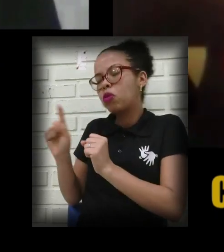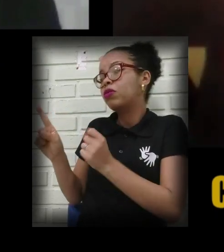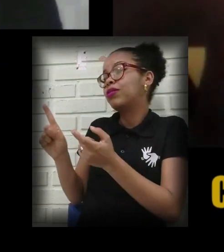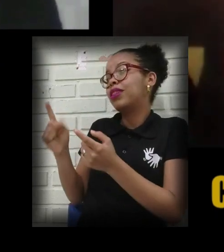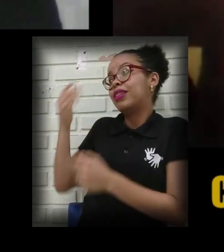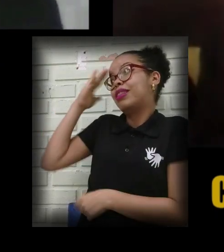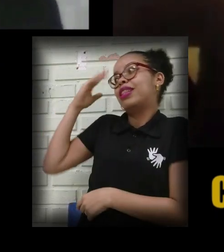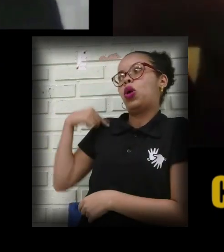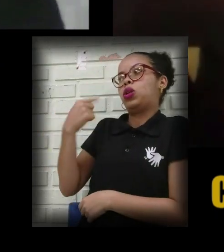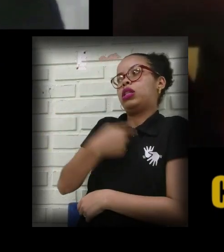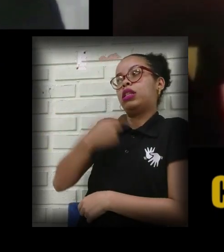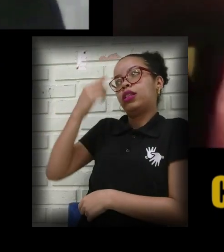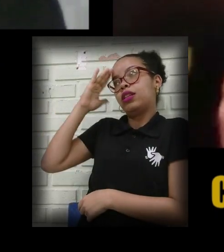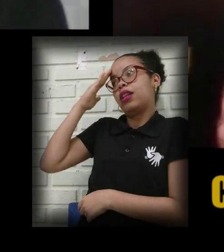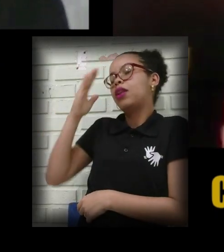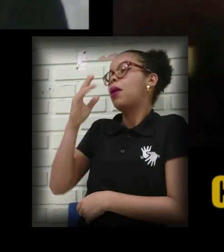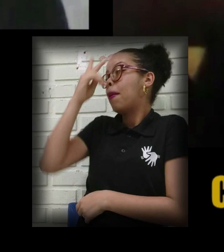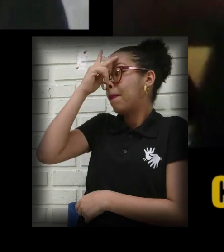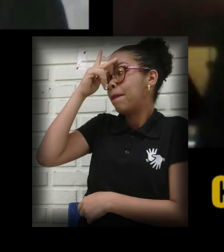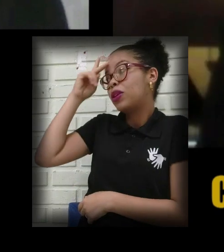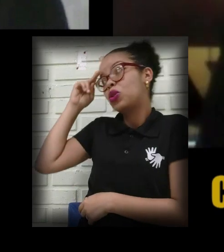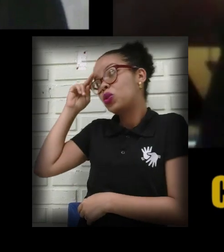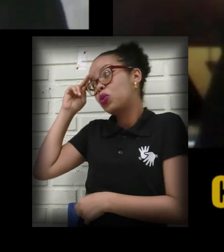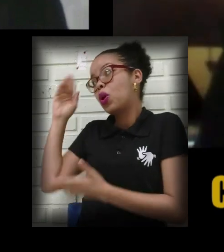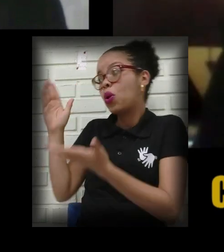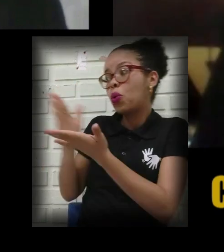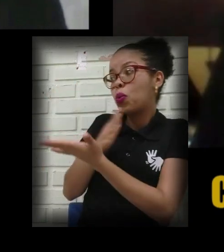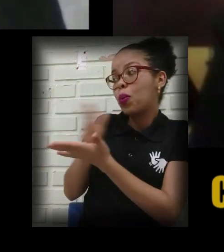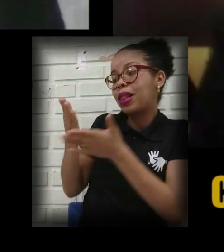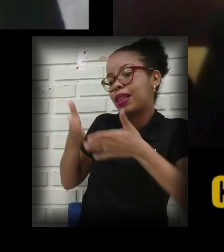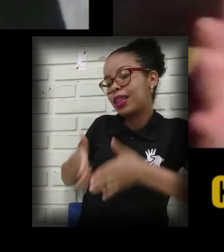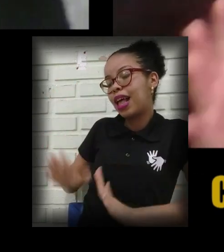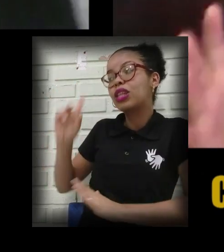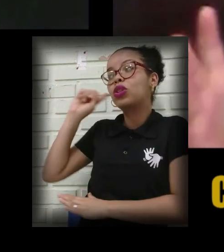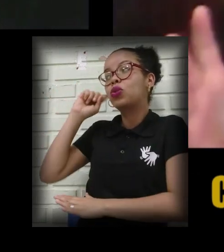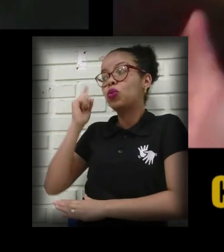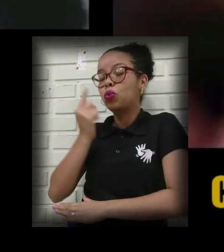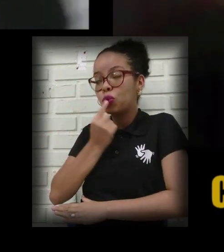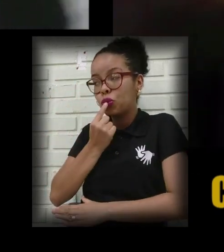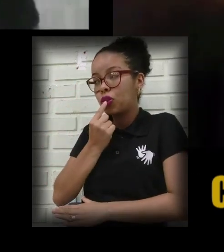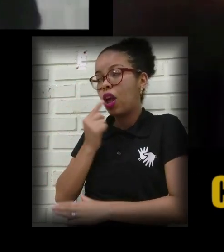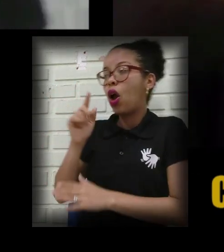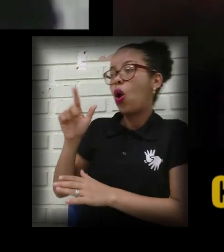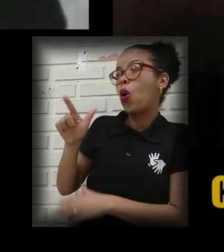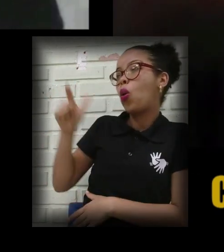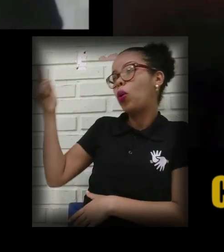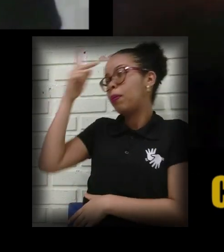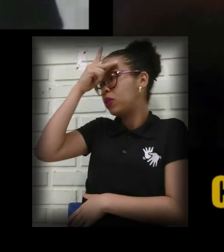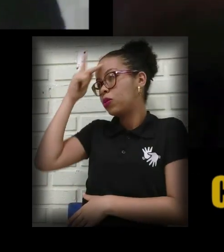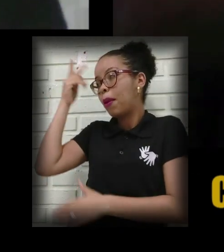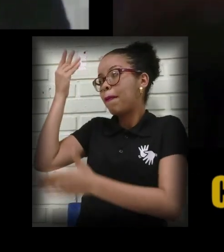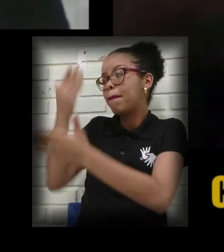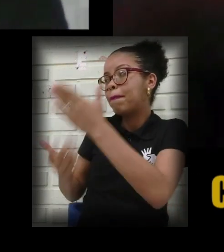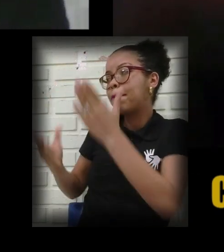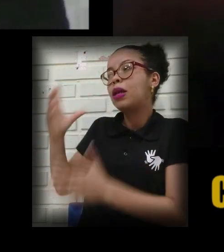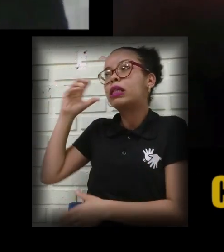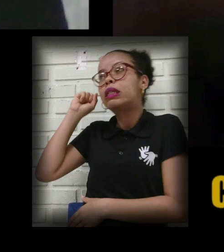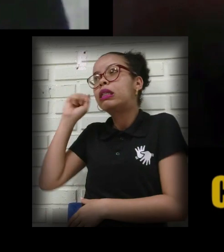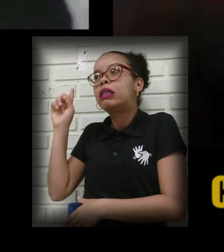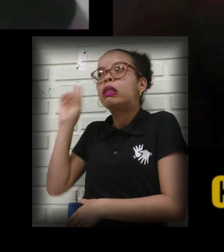gente entende. Há pessoas que nascem surda e outras que perdem a audição ao longo do caminho, ao longo da vida.